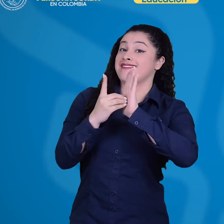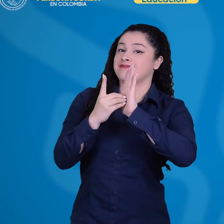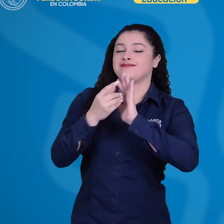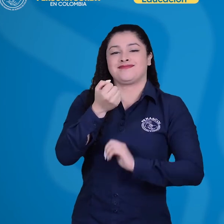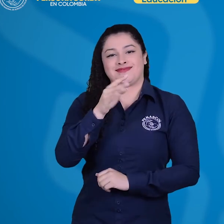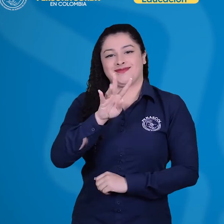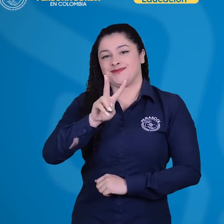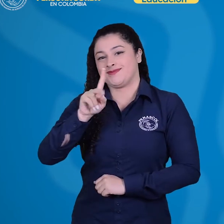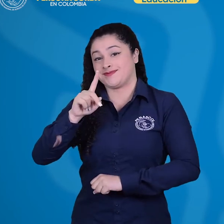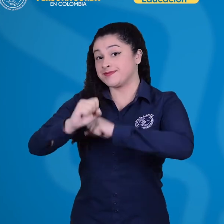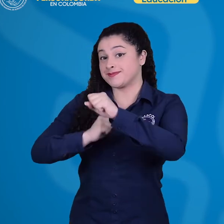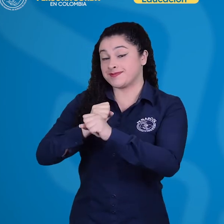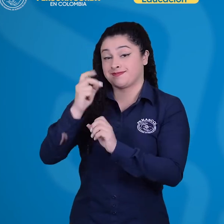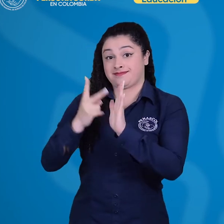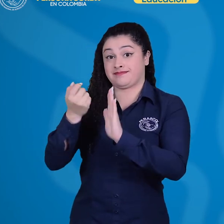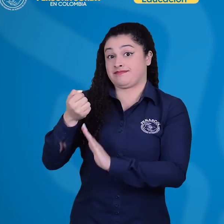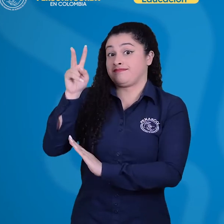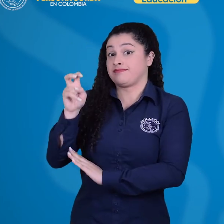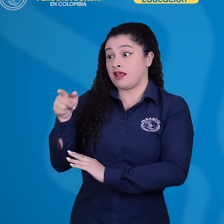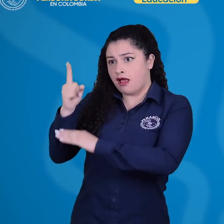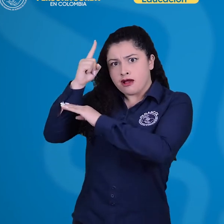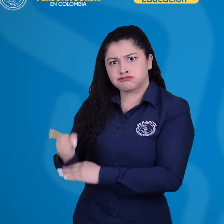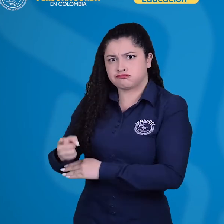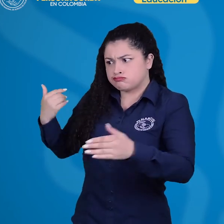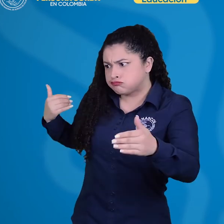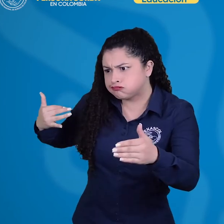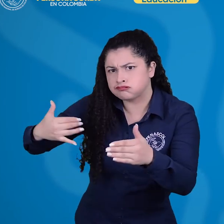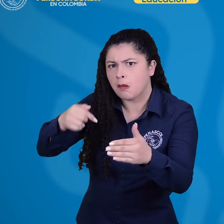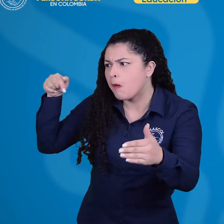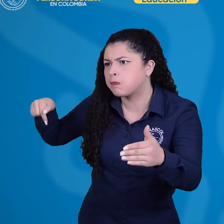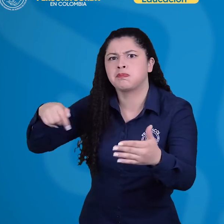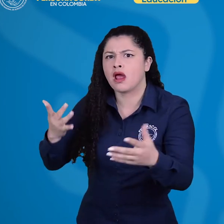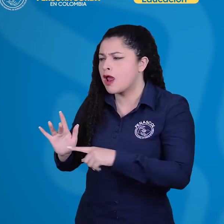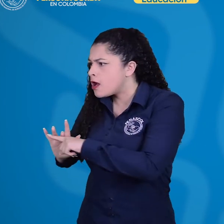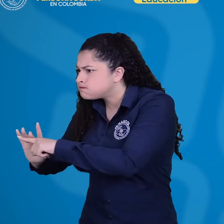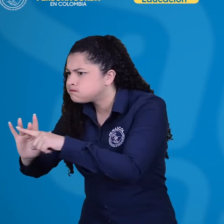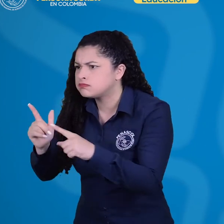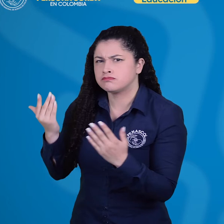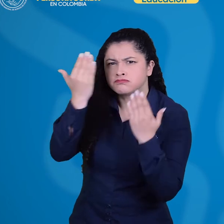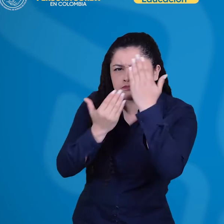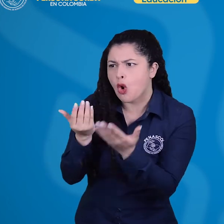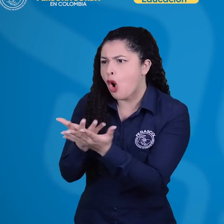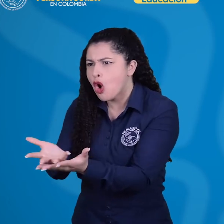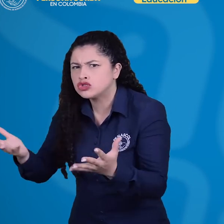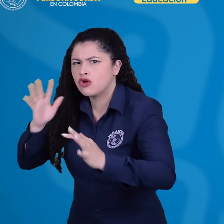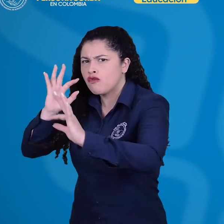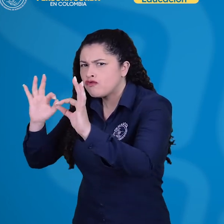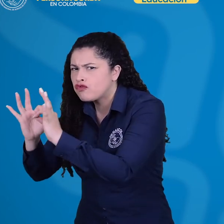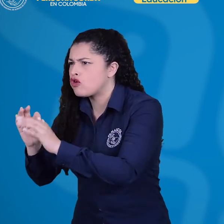Para ello, han de documentarse y evaluarse los recursos, enfoques y prácticas que a la